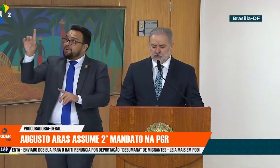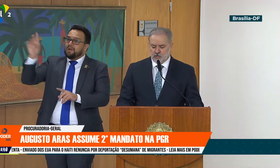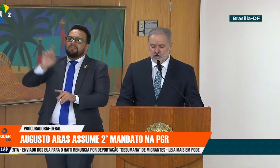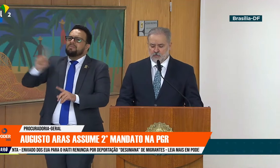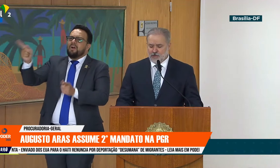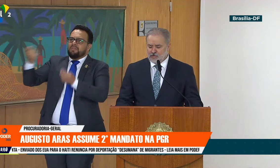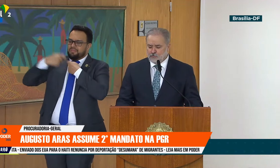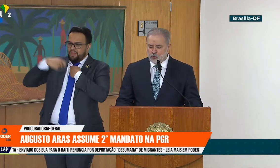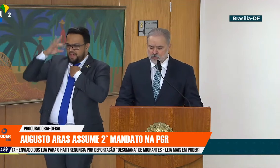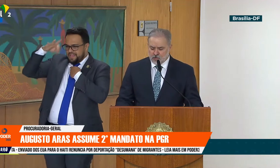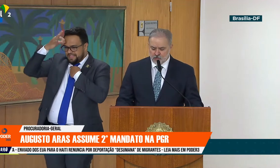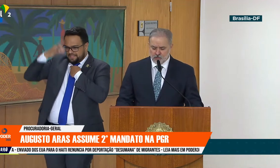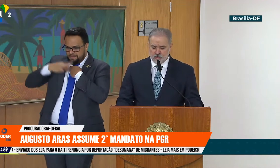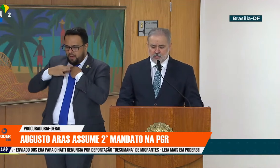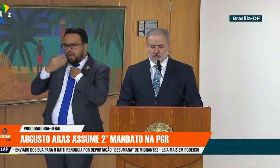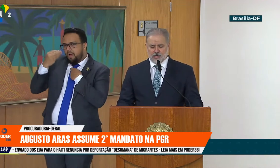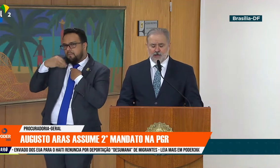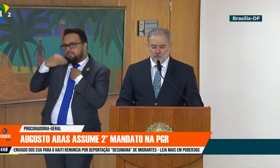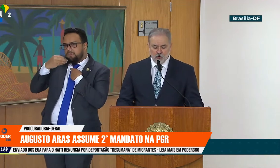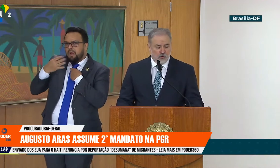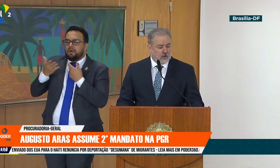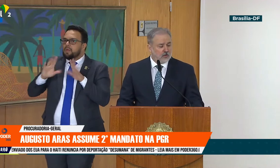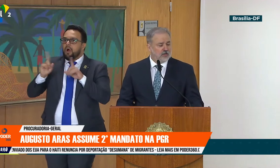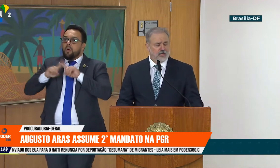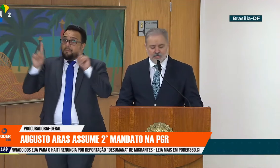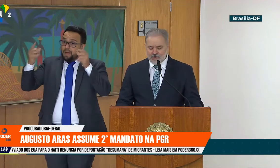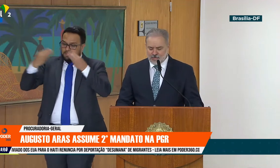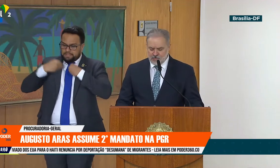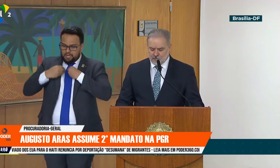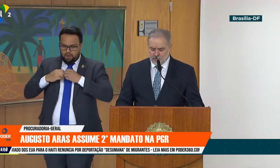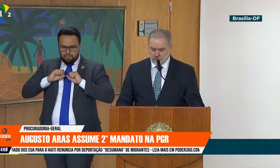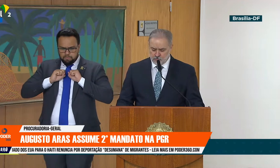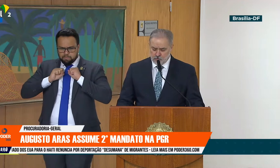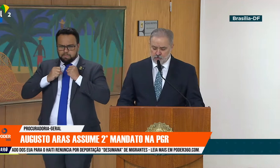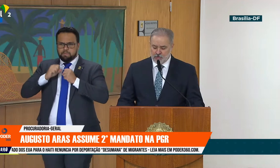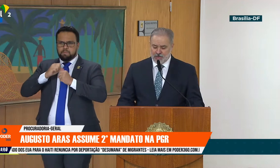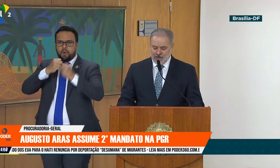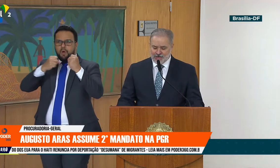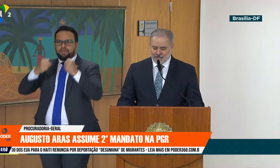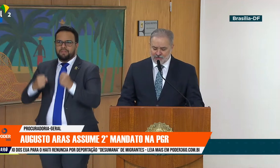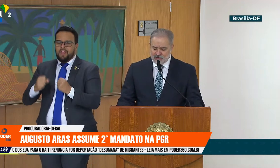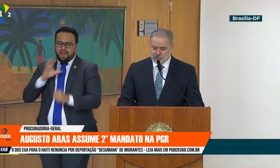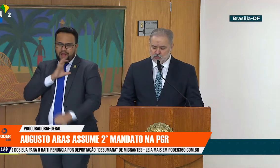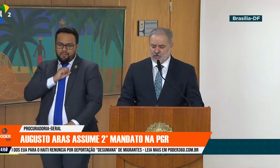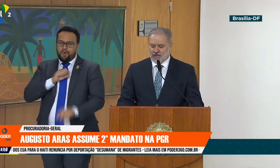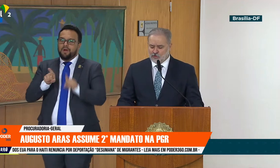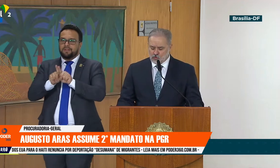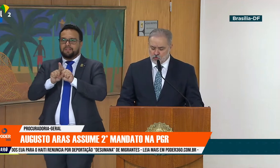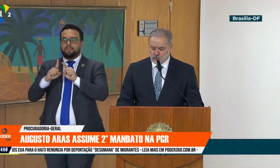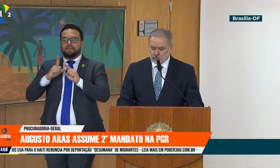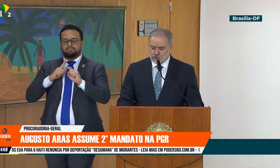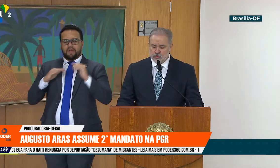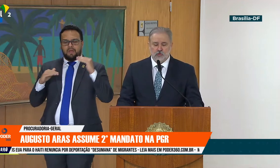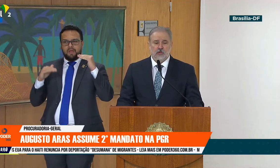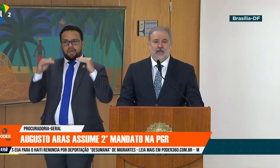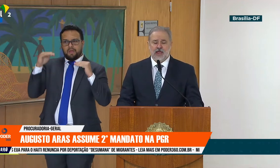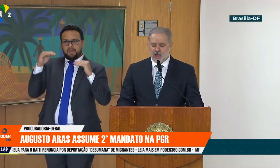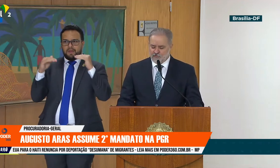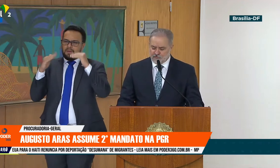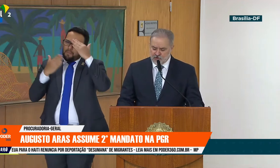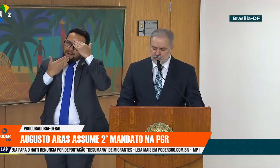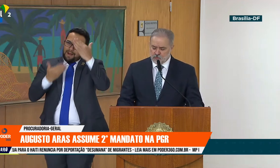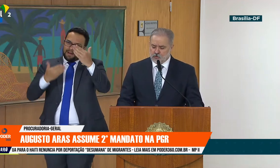covardia, mas de poder, de amor e de equilíbrio. Agradeço a todos